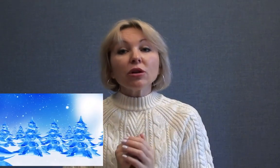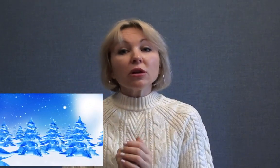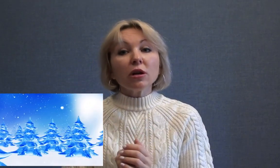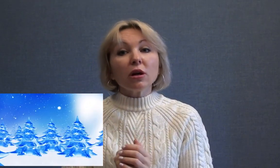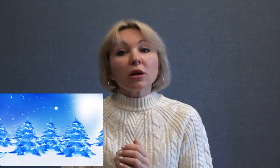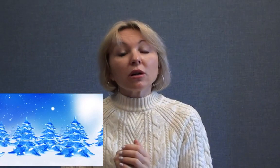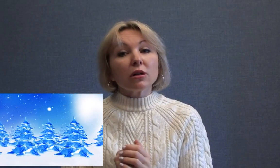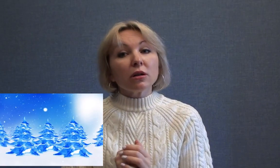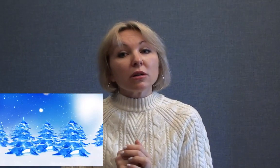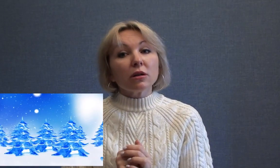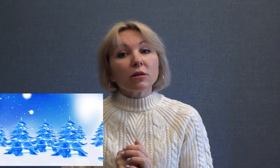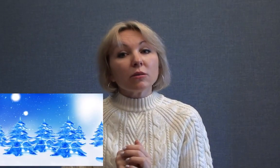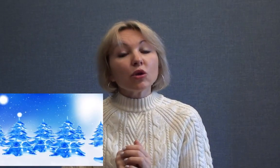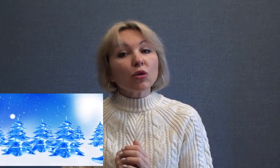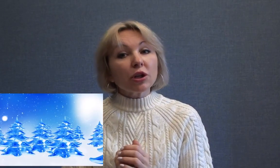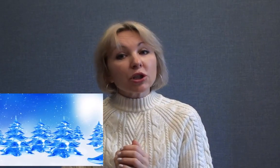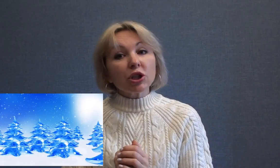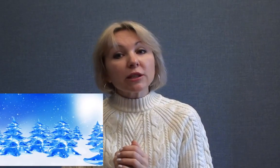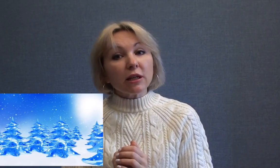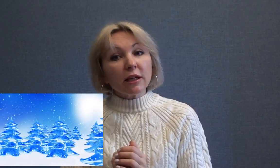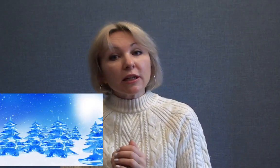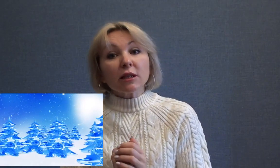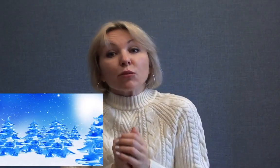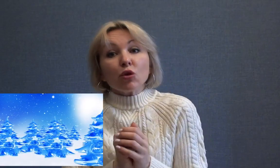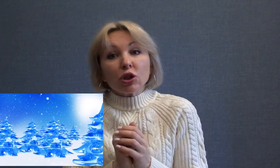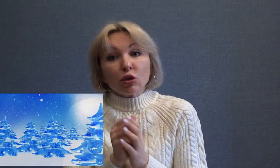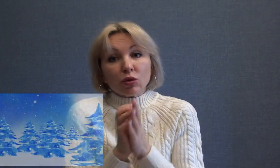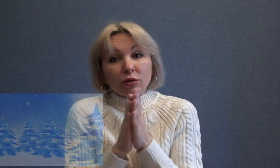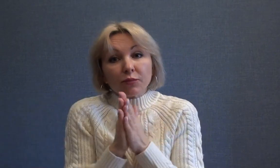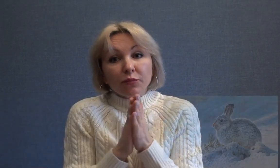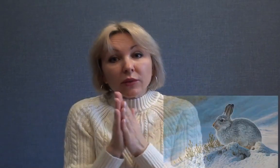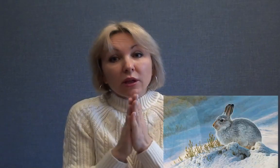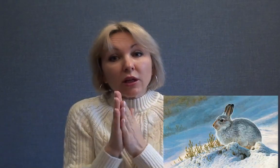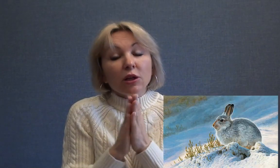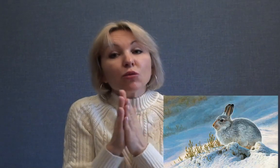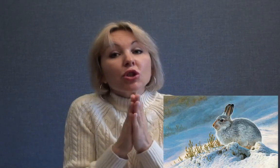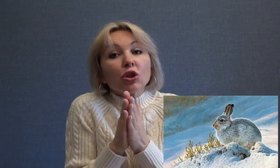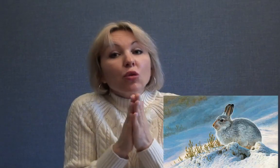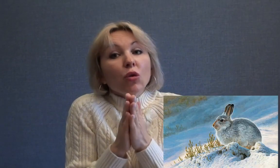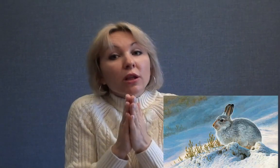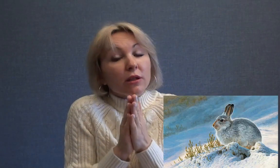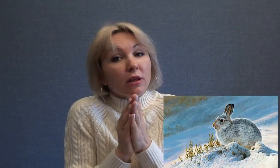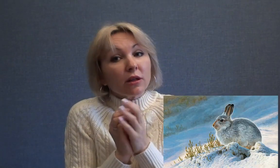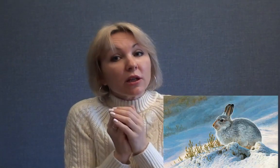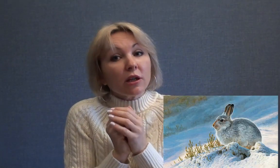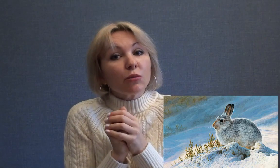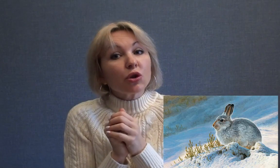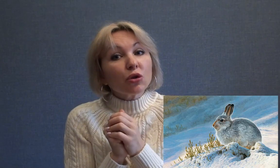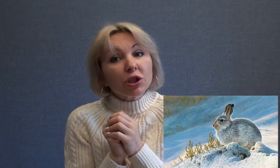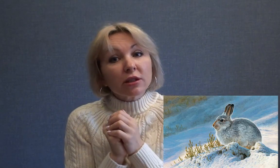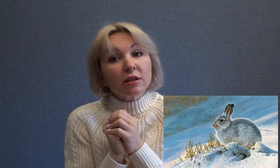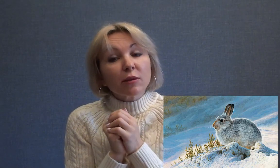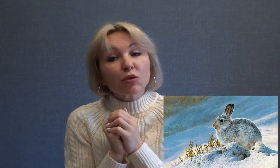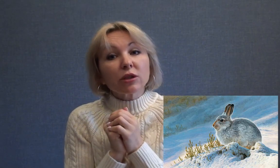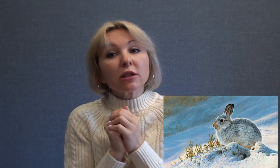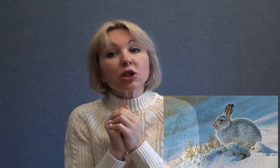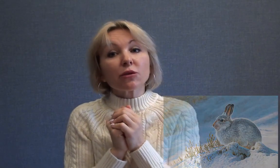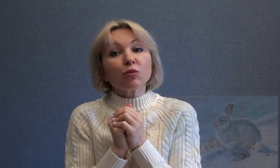многие жители леса мёрзнут, им очень холодно, и мы тоже это с вами услышим в